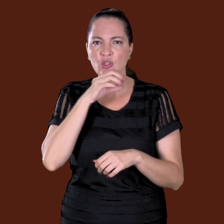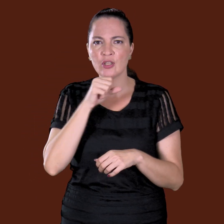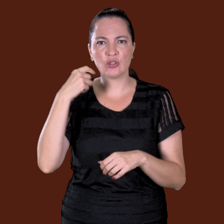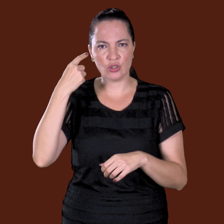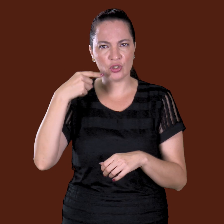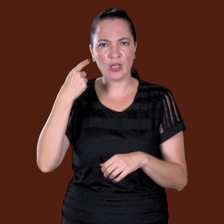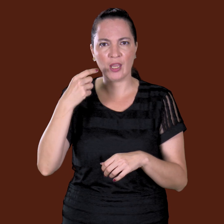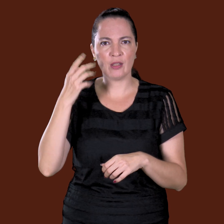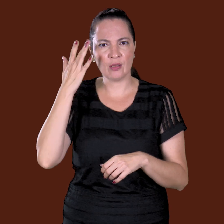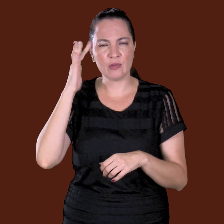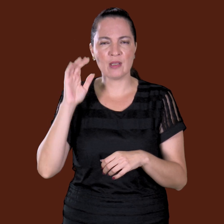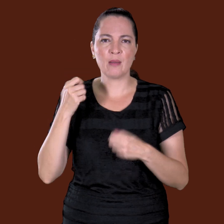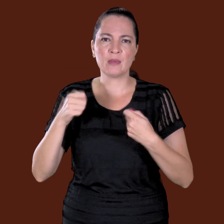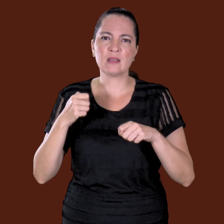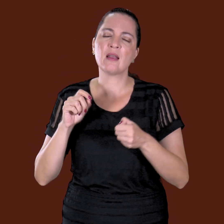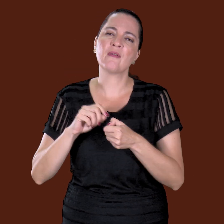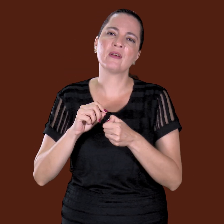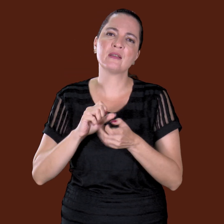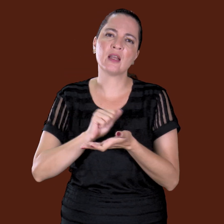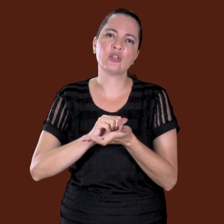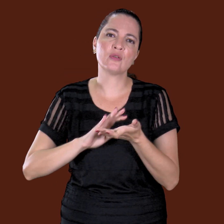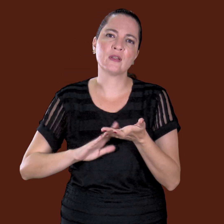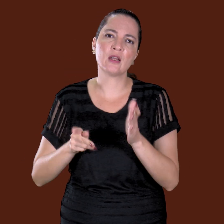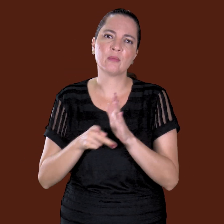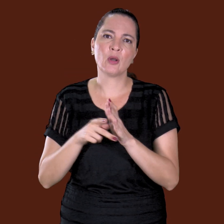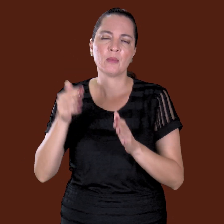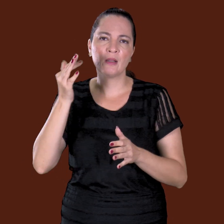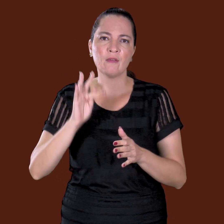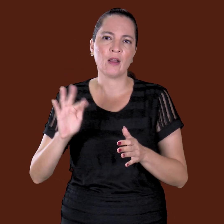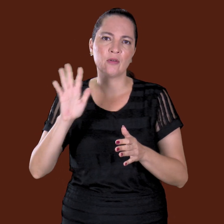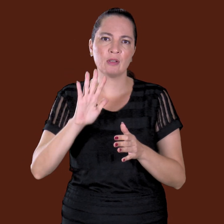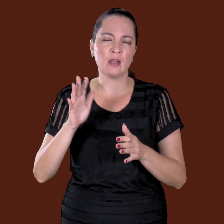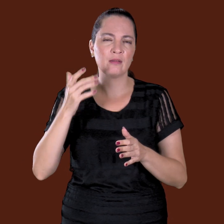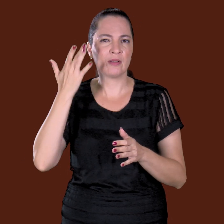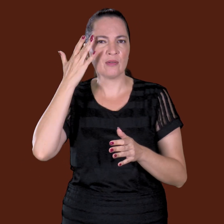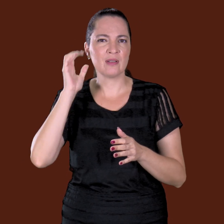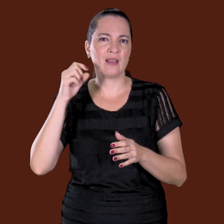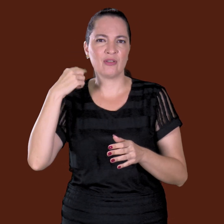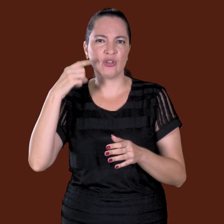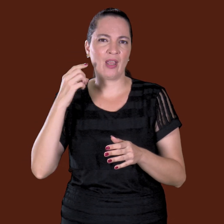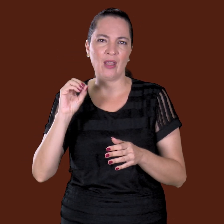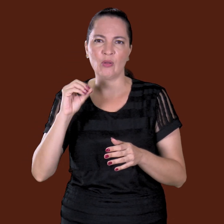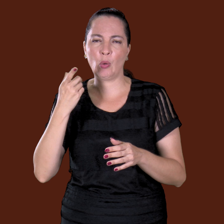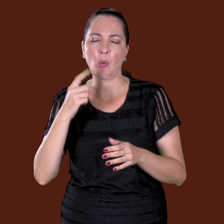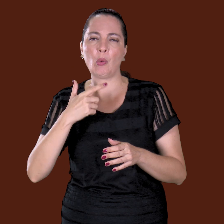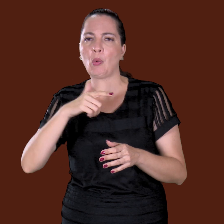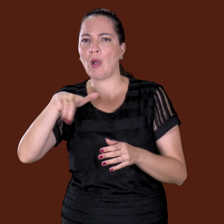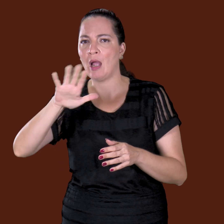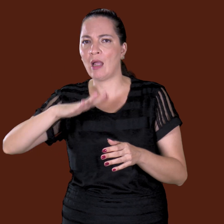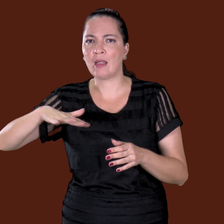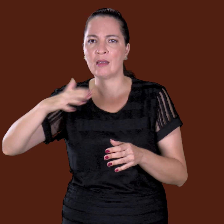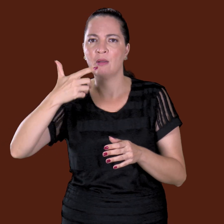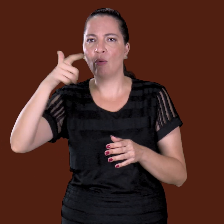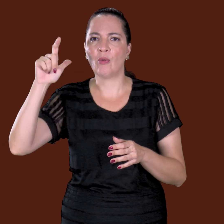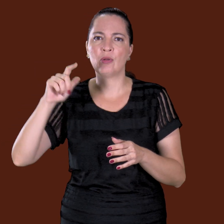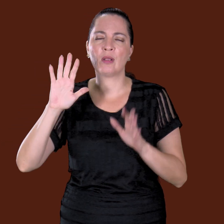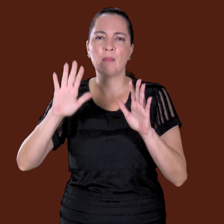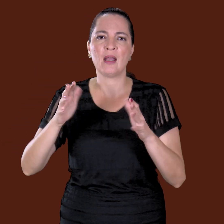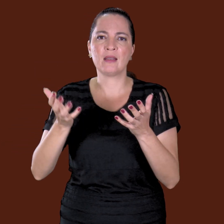lá encaixava. Então pode ir lá, que eu tenho um sítio lá, pode ir lá fazer a pesquisa. Não sei nem se é em direito. Você quer fazer uma pesquisa, que nem lugar cega?